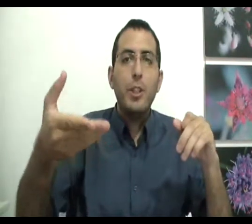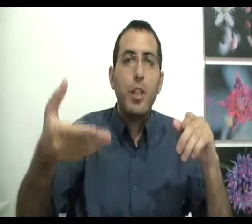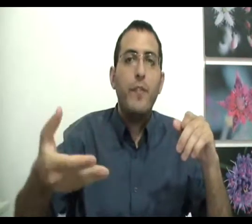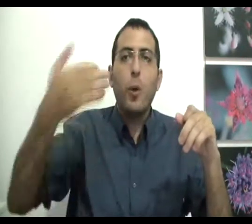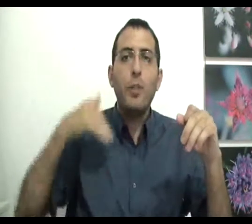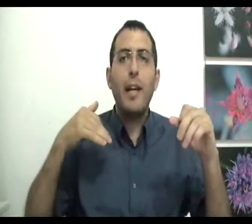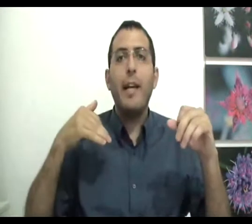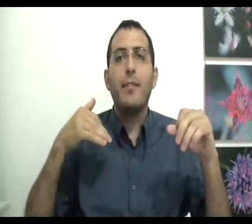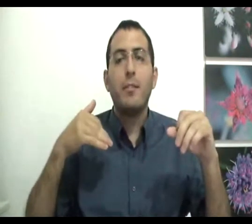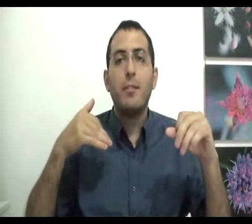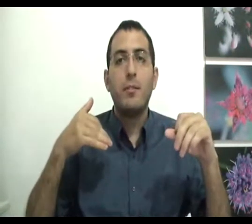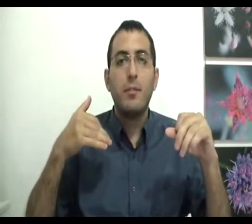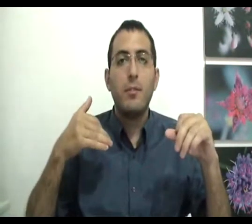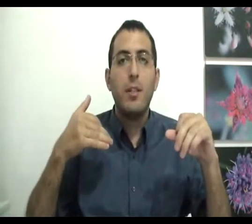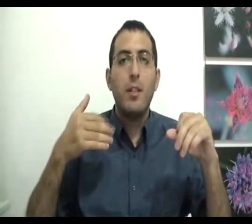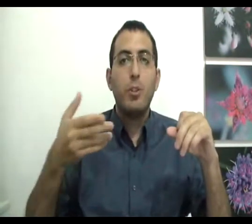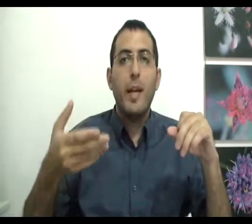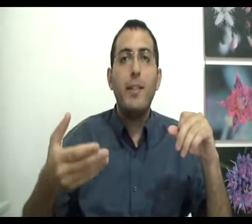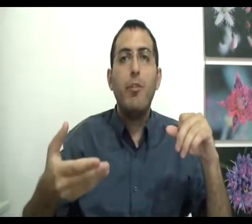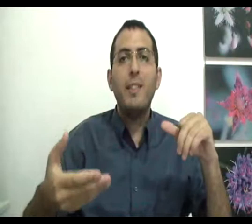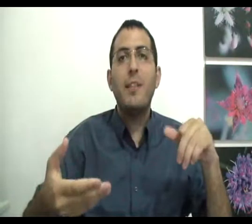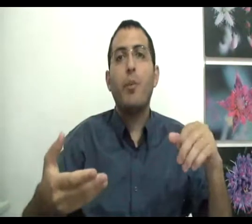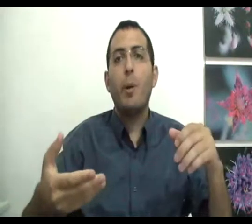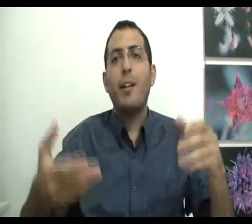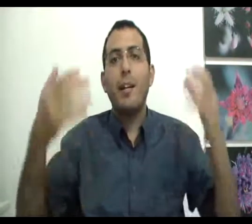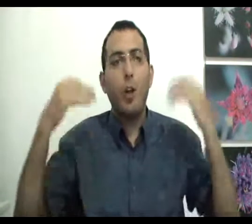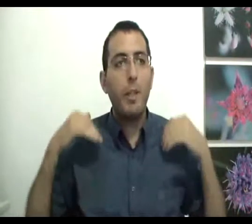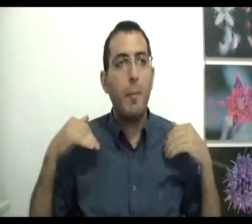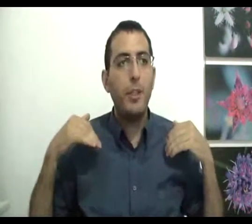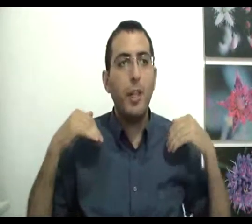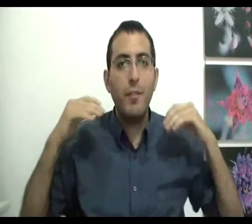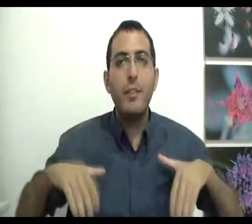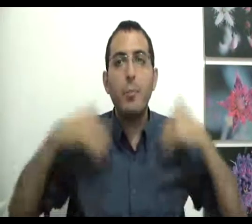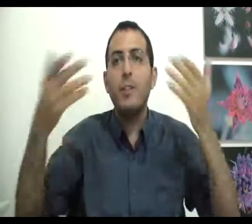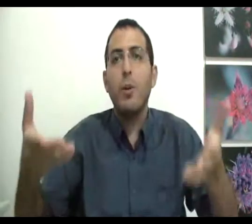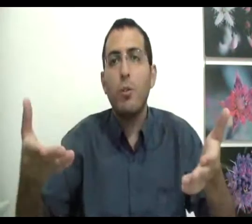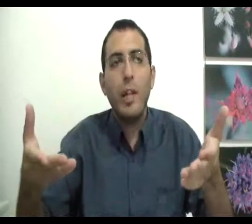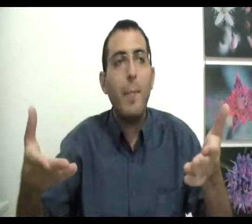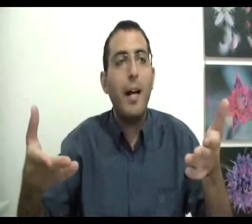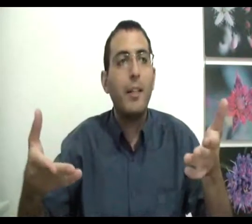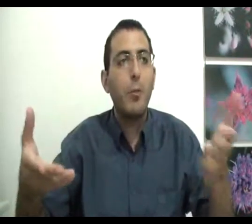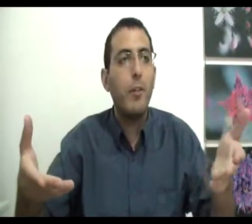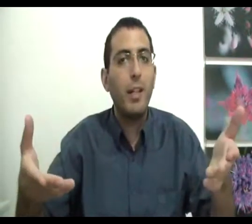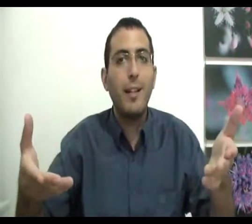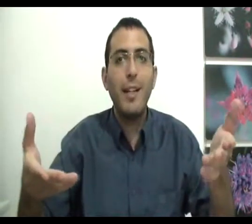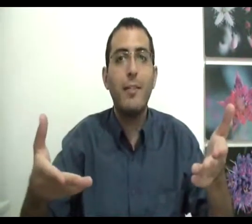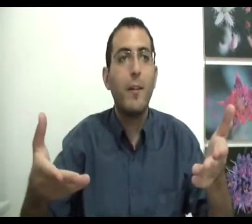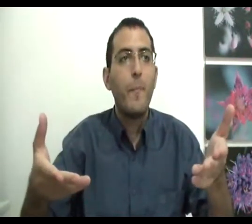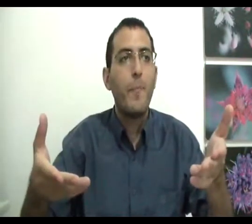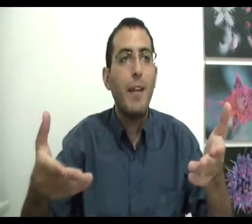אפשרות אחרת זאת אומרת יש מצב שבו התכלית לא מתממשת ועד יש מציאות למען קיומה של התכלית אבל